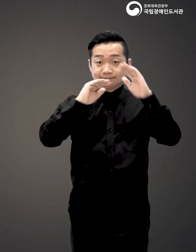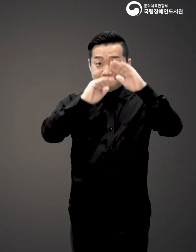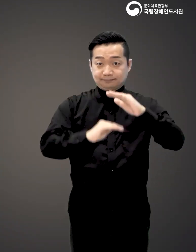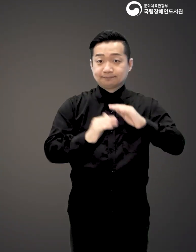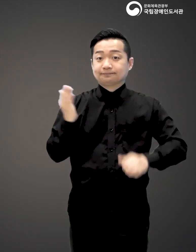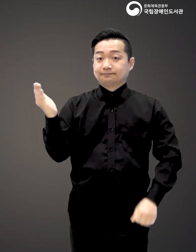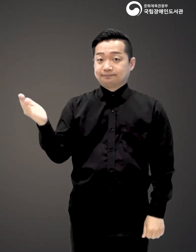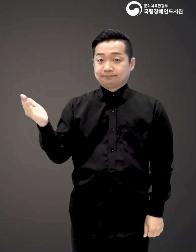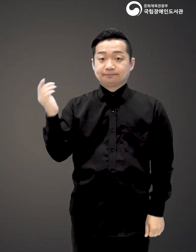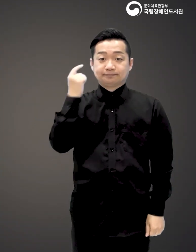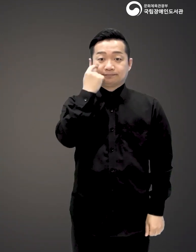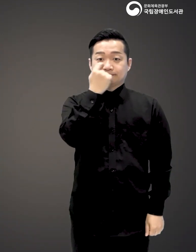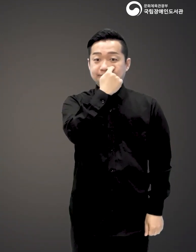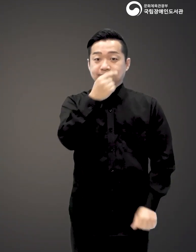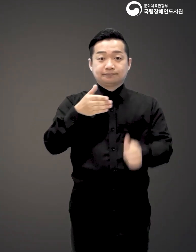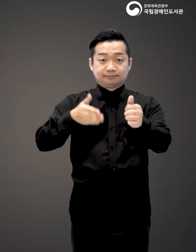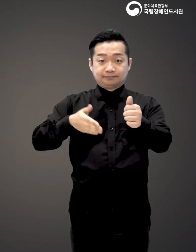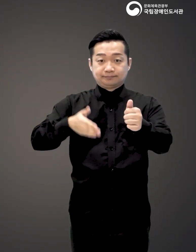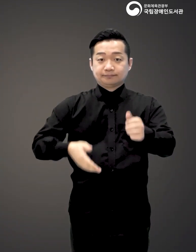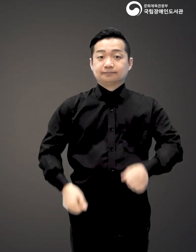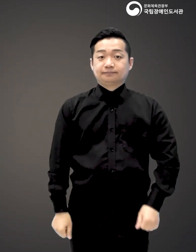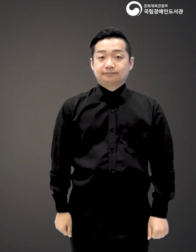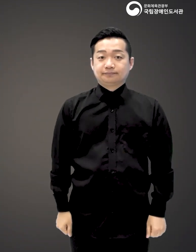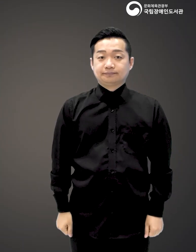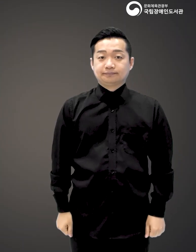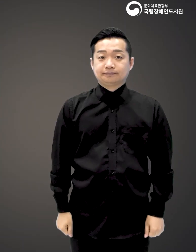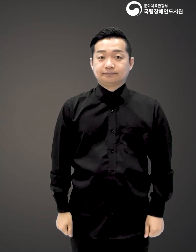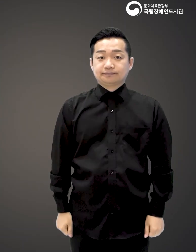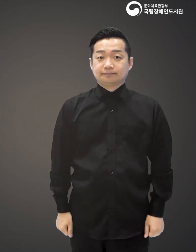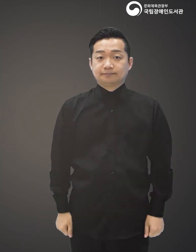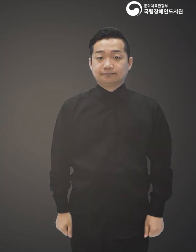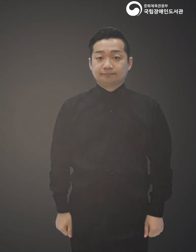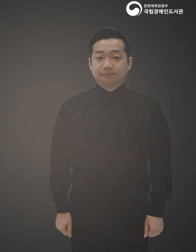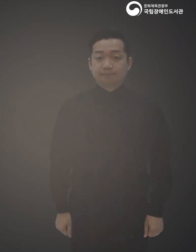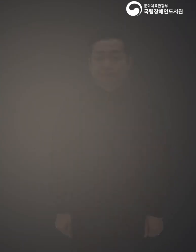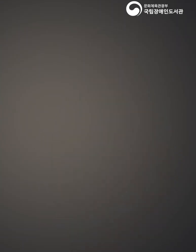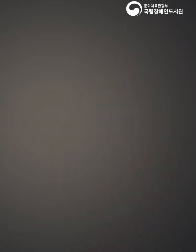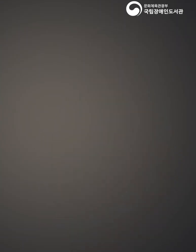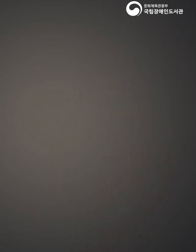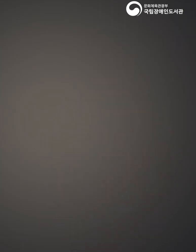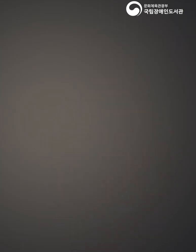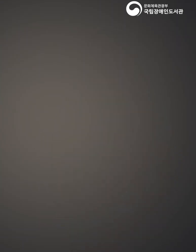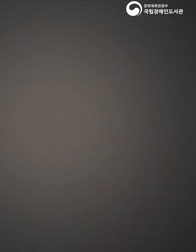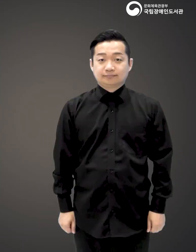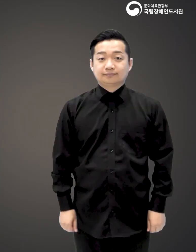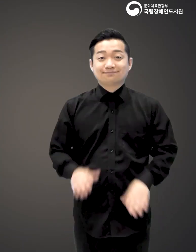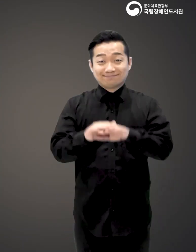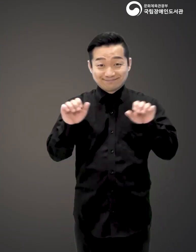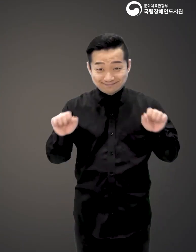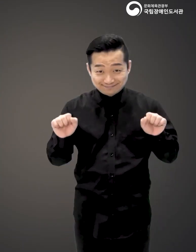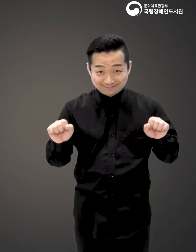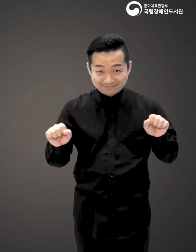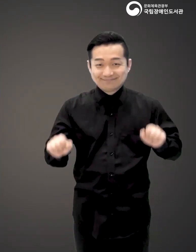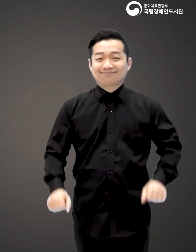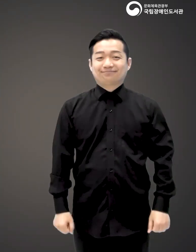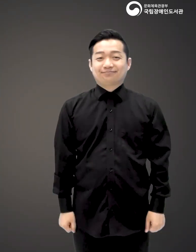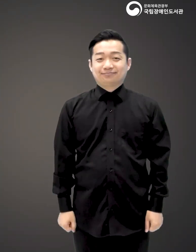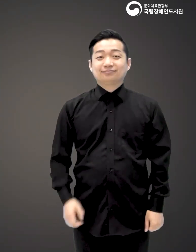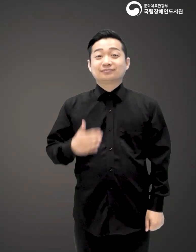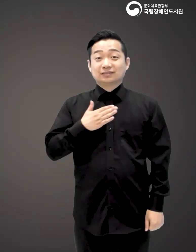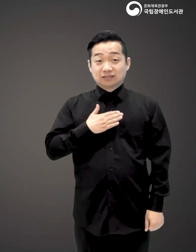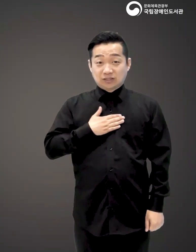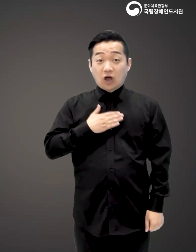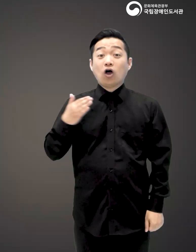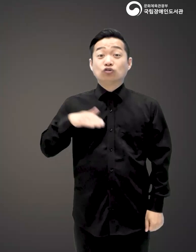만나다 저자 김경기, 출판사 옥명 첫째 장볼라 안녕하세요